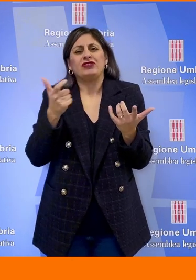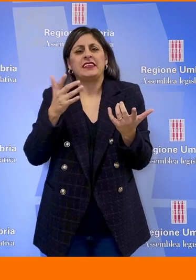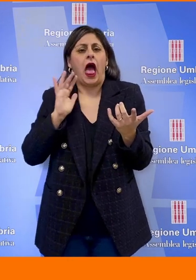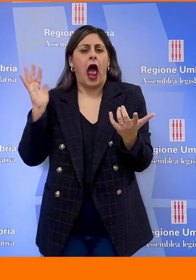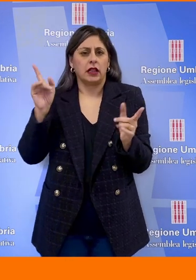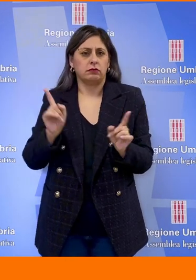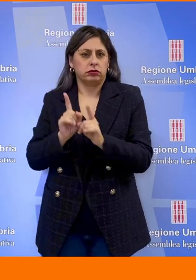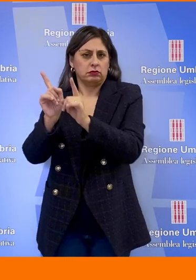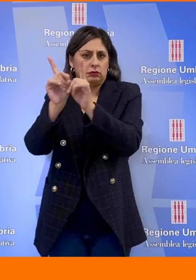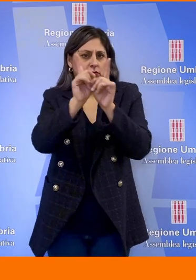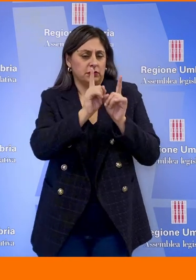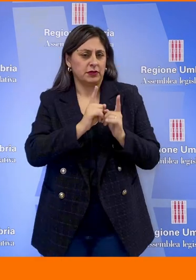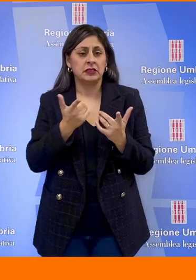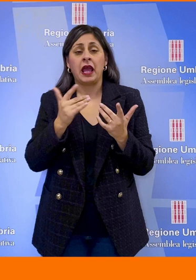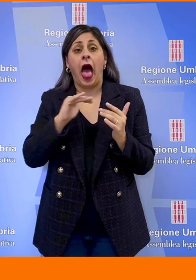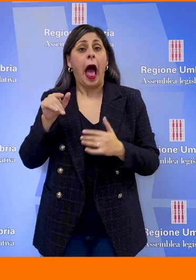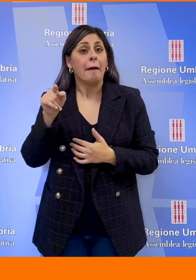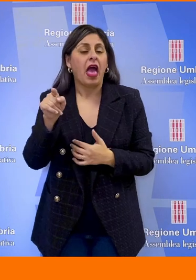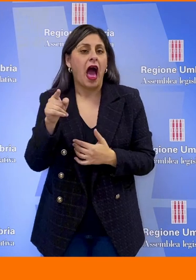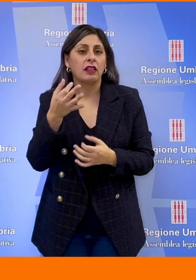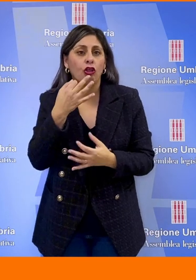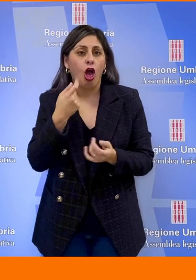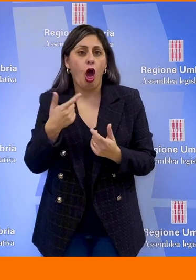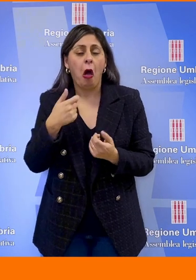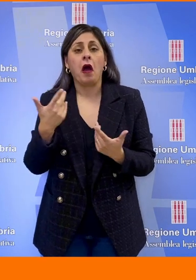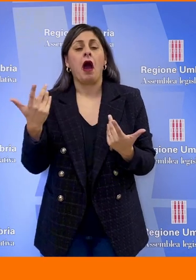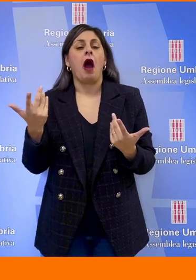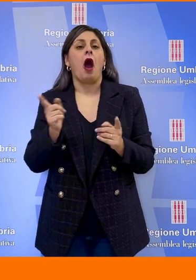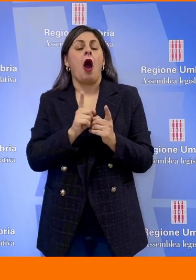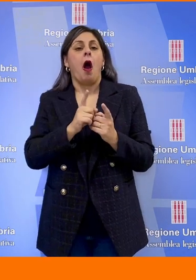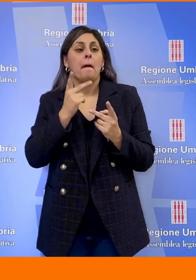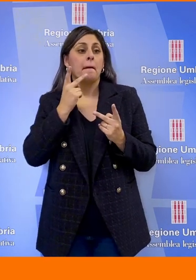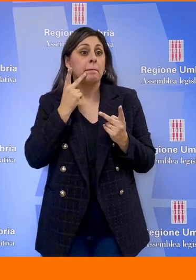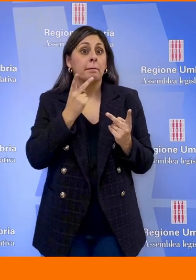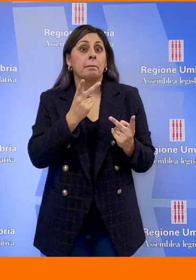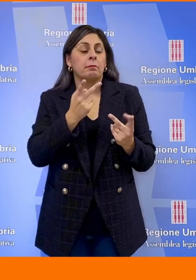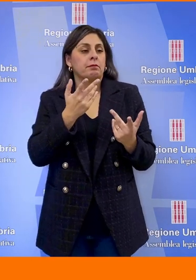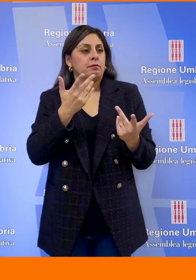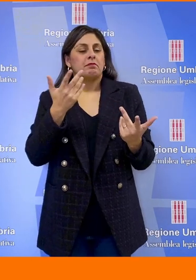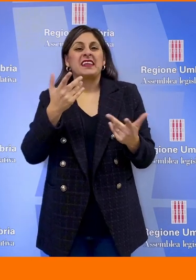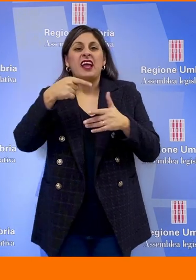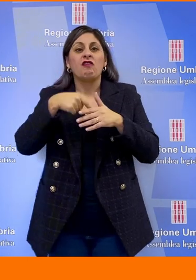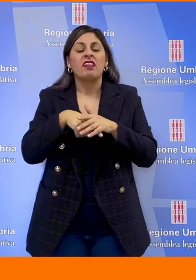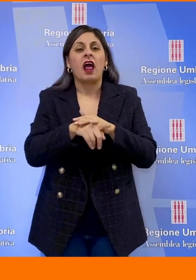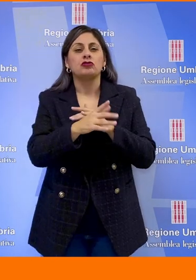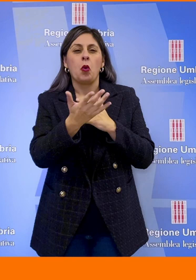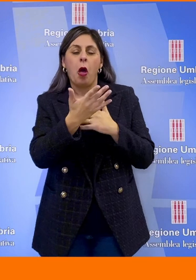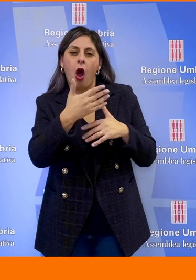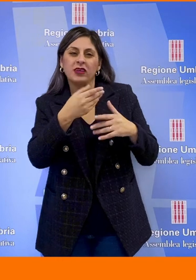non c'è una visibilità assoluta di infiltrazione sul territorio ternano pur essendoci